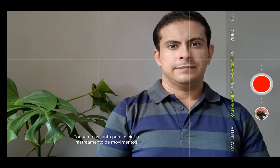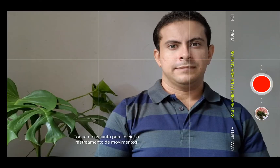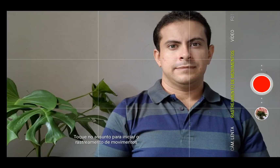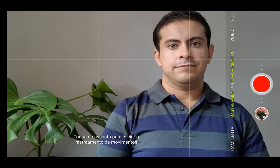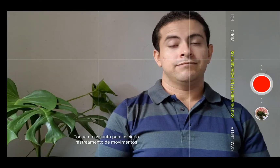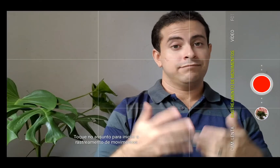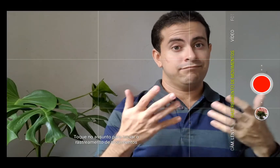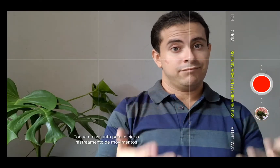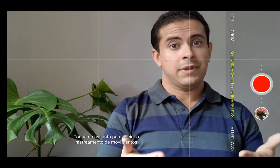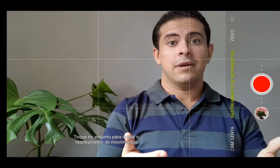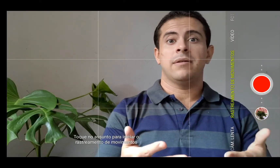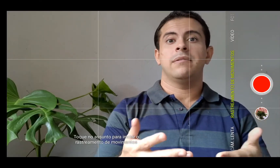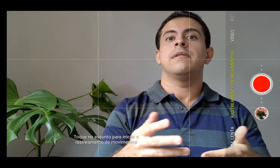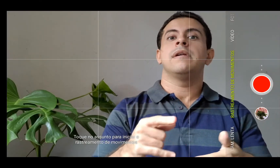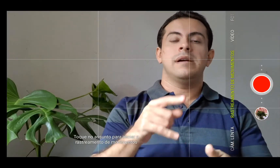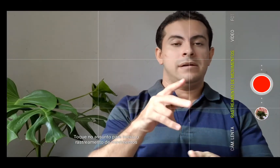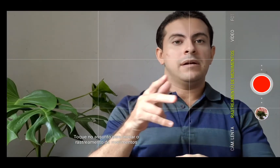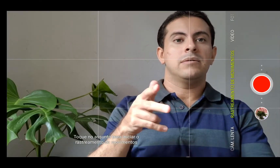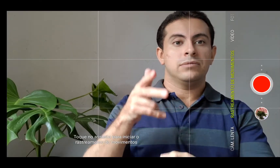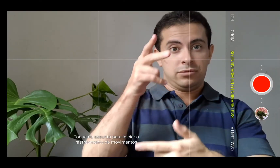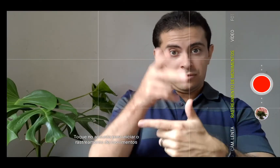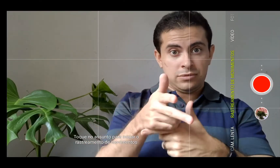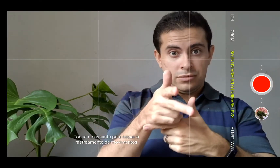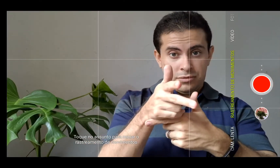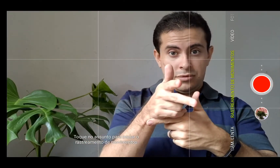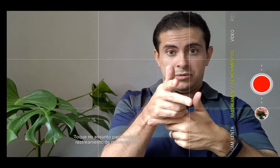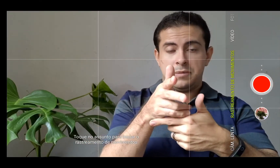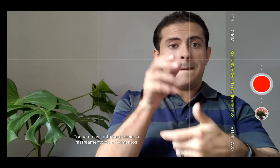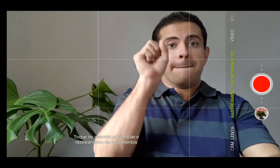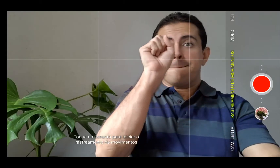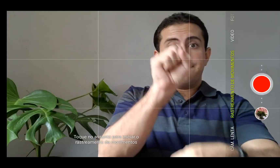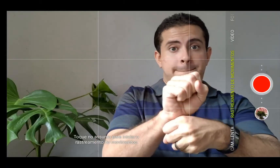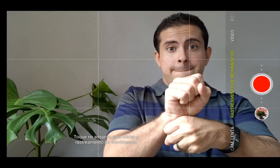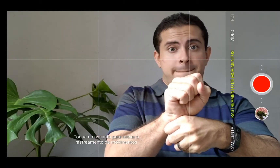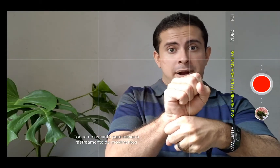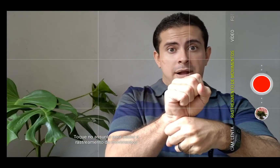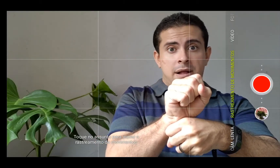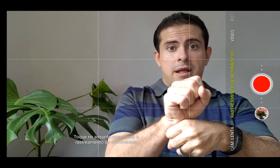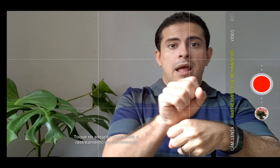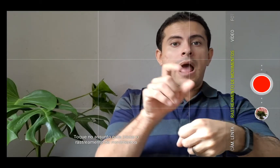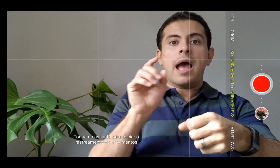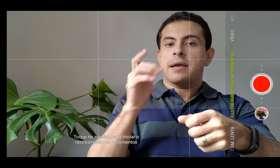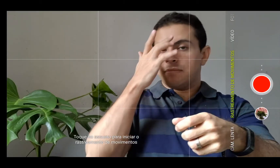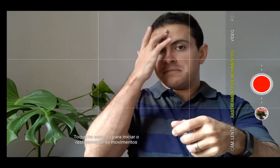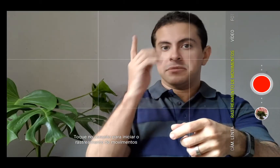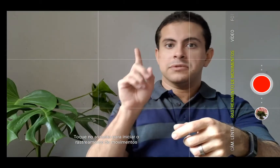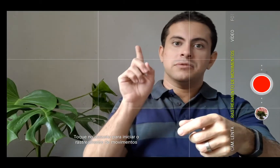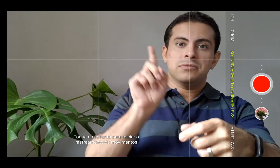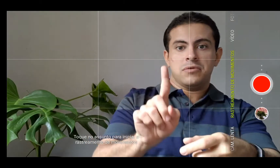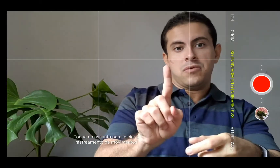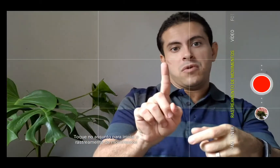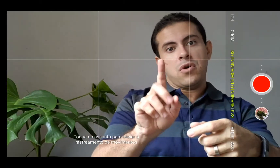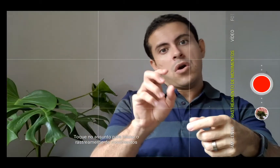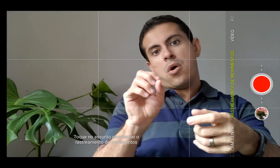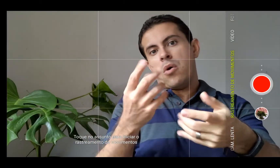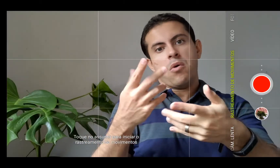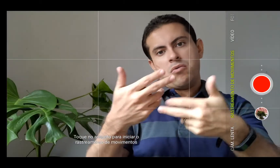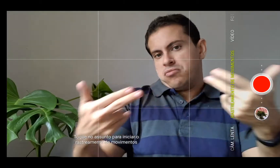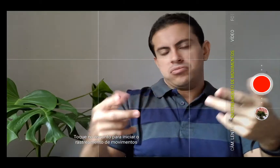Então, você deixa a câmera do celular, deixa o celular parado, né, e seleciona algum objeto, alguma pessoa, e do